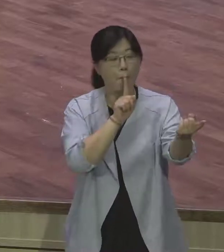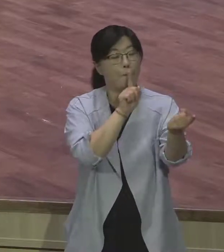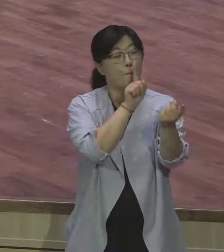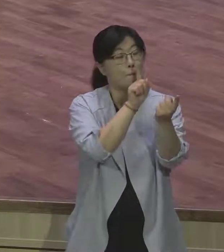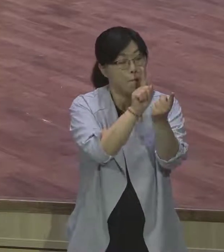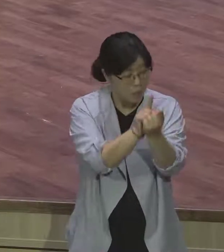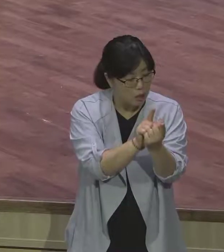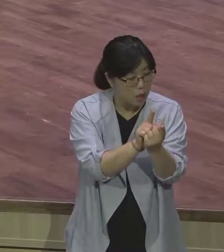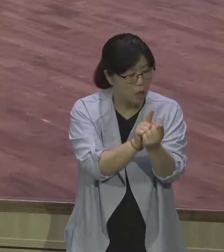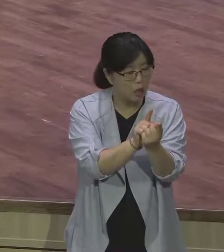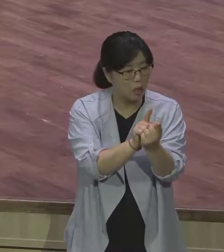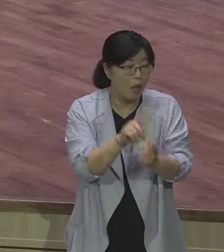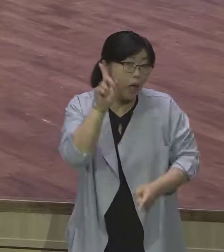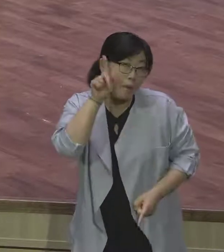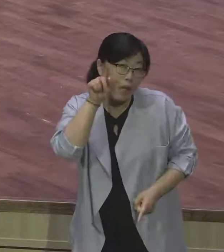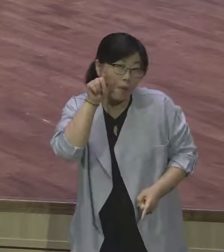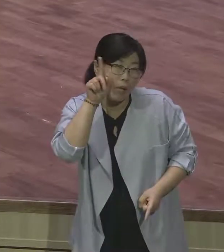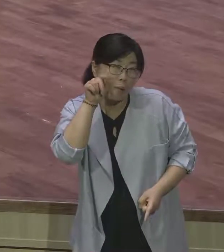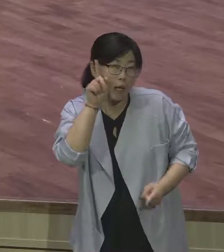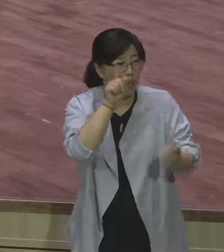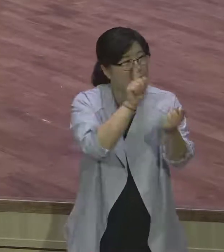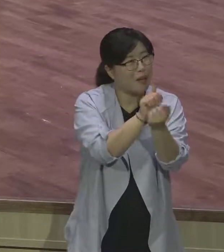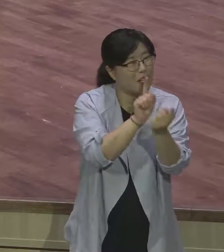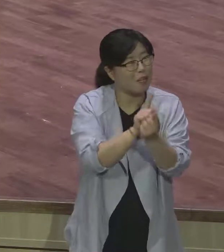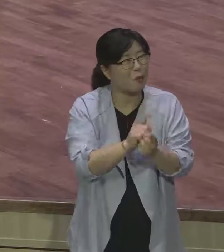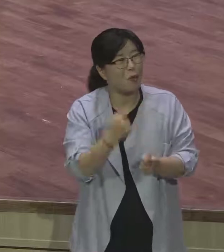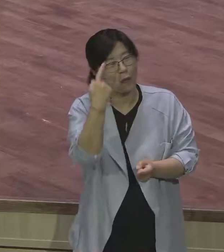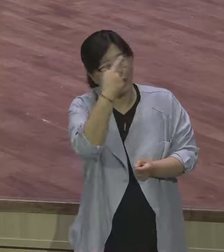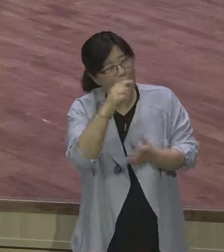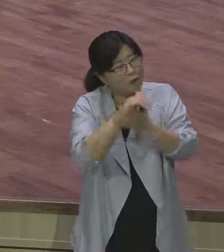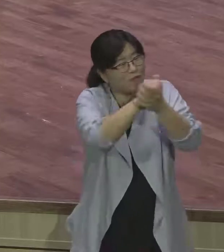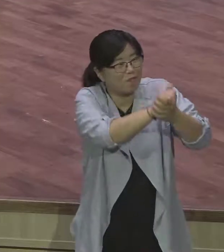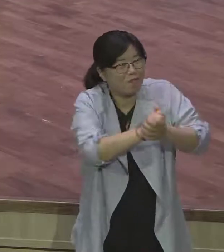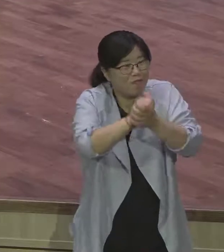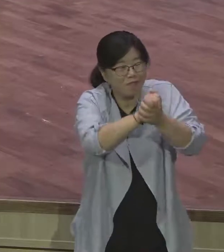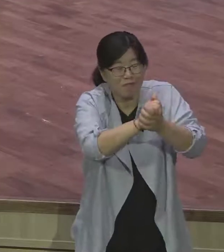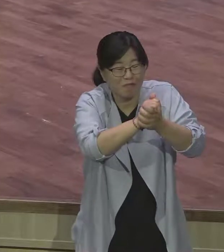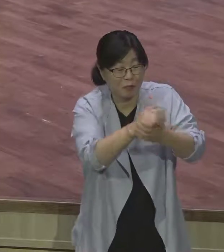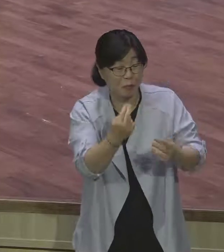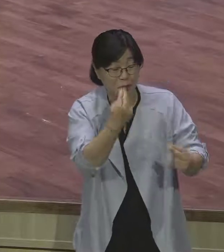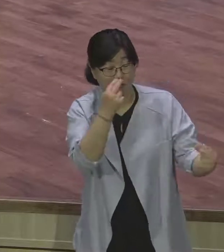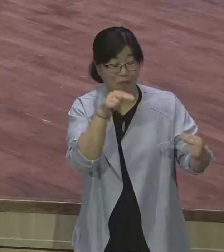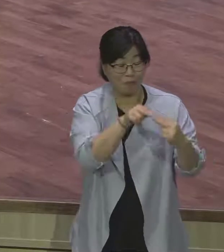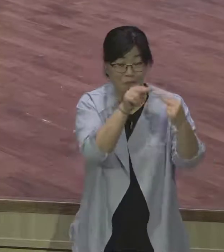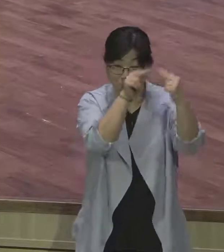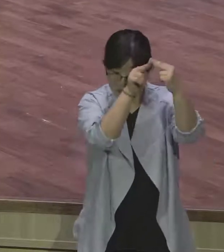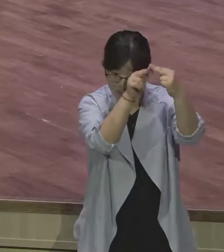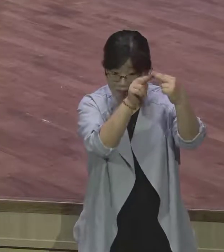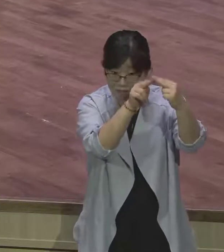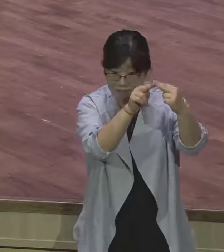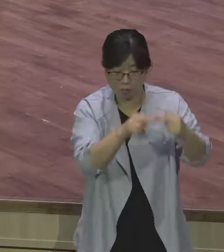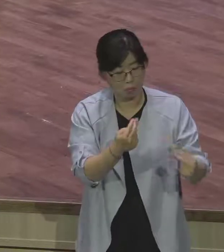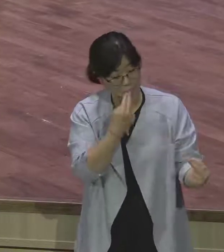번 보는 사람. 매일 보는 사람은 별 조심할 거 없어요. 매일 보니까 서로 뭐 다 하니까 일주일에 한 번 조심해야 돼요.